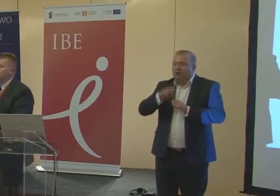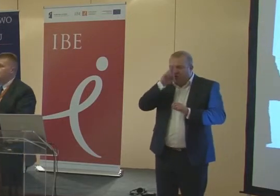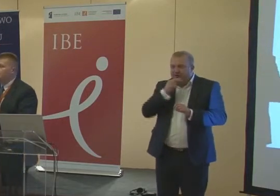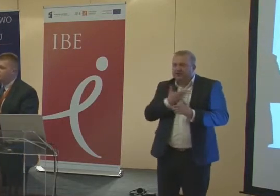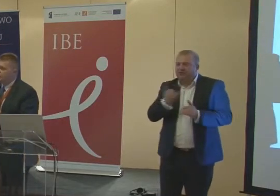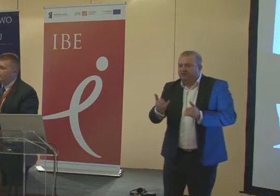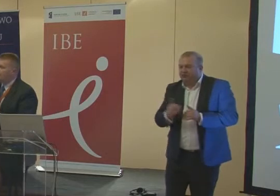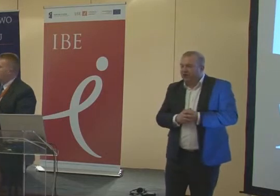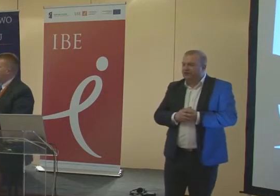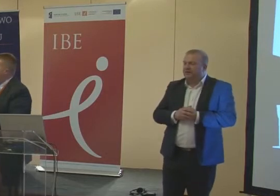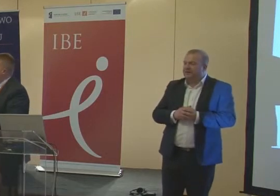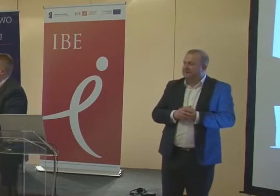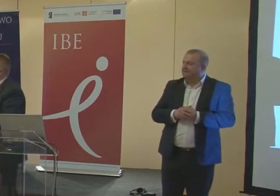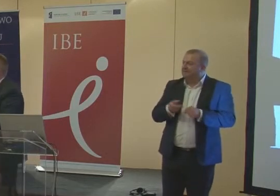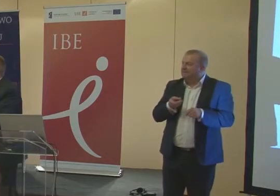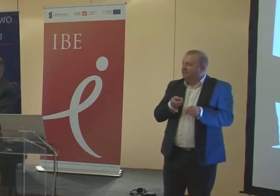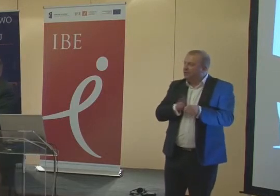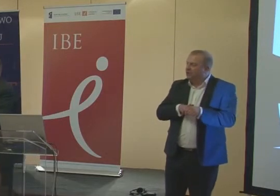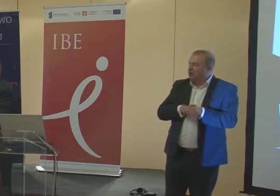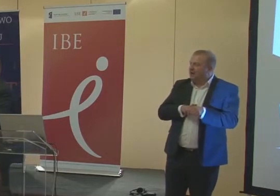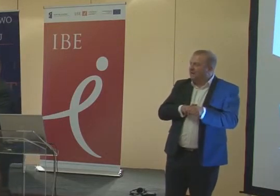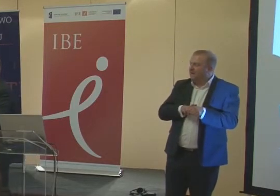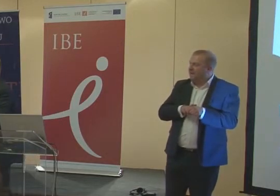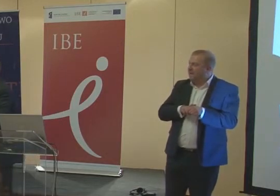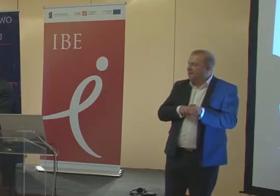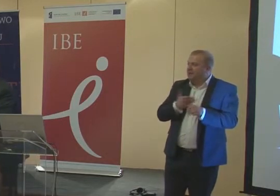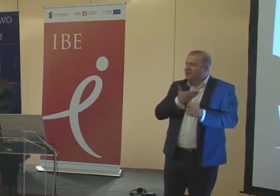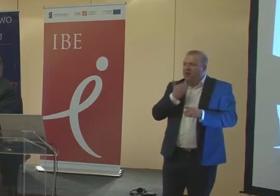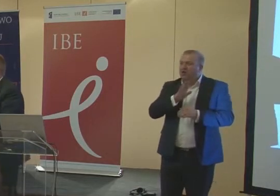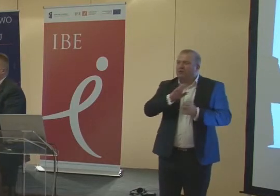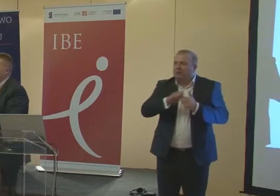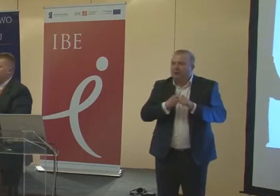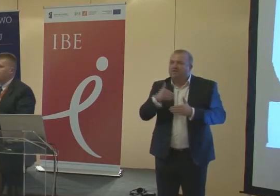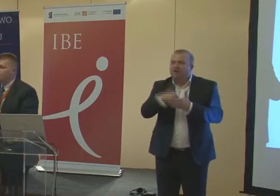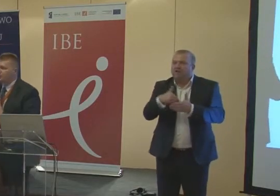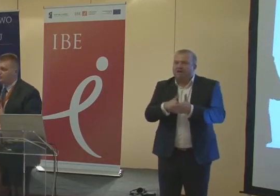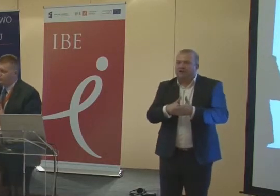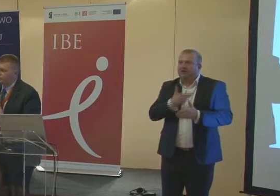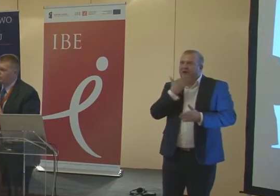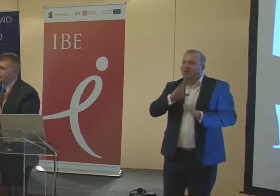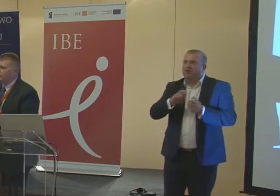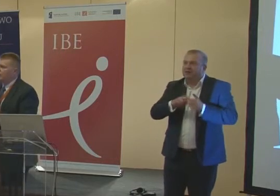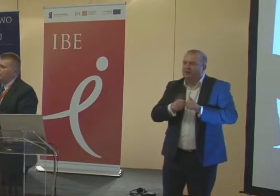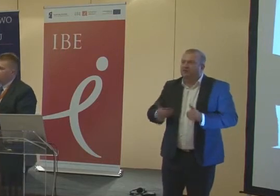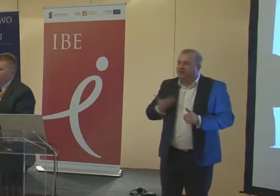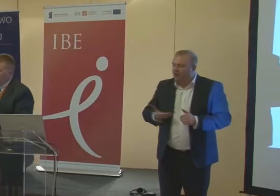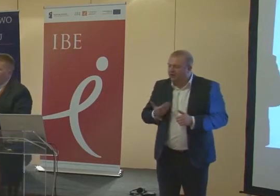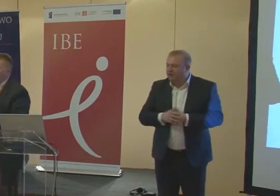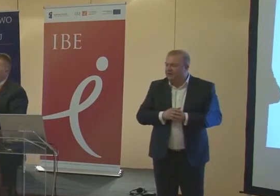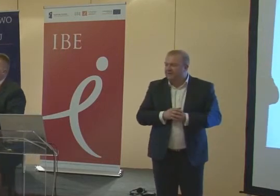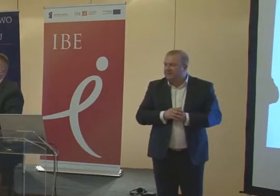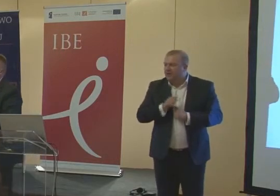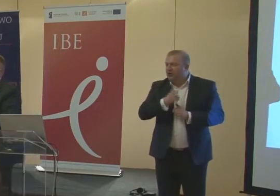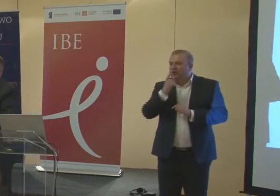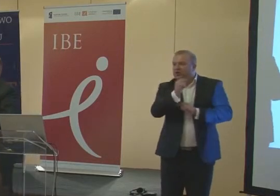dzieci, które nie mają problemów wychowawczych, nie mają problemów zdrowotnych, bo oni